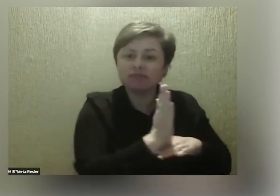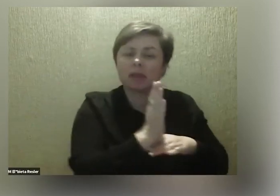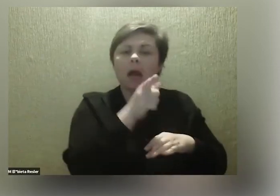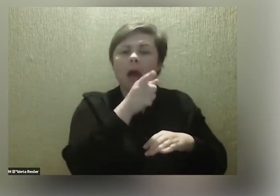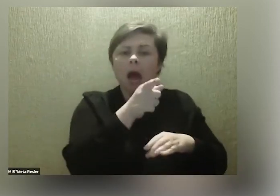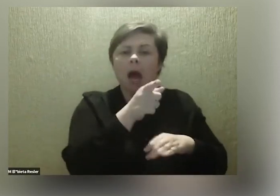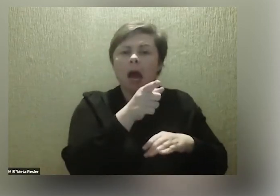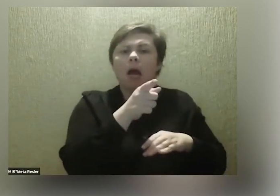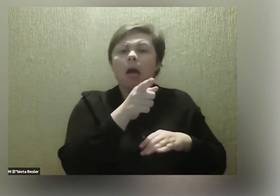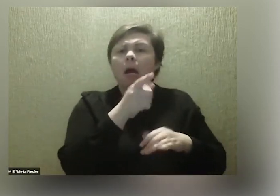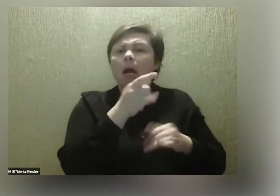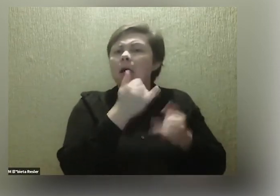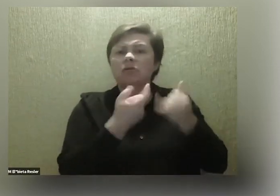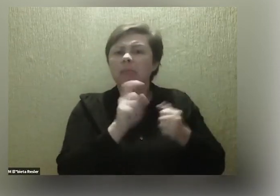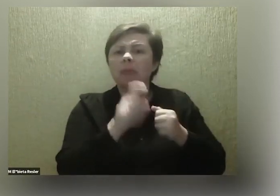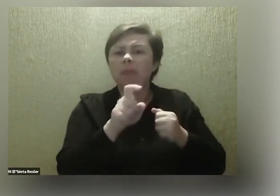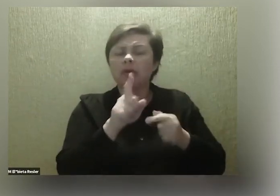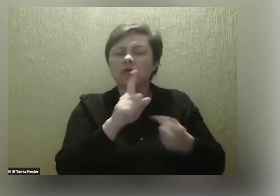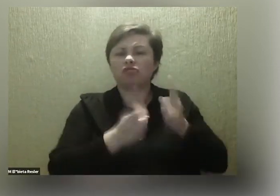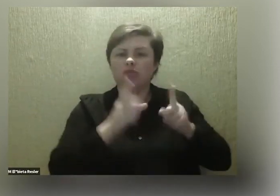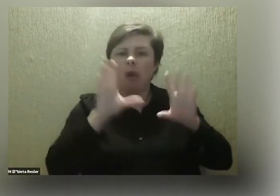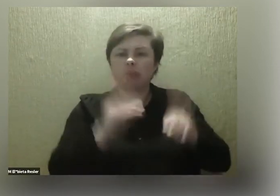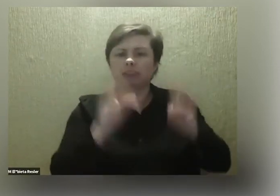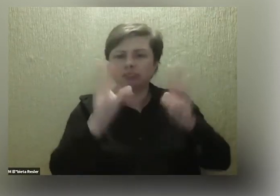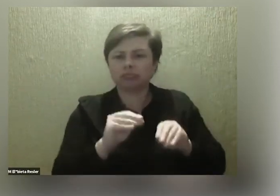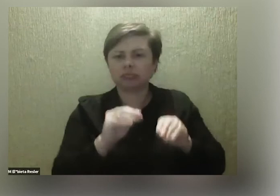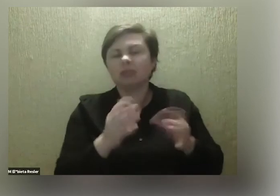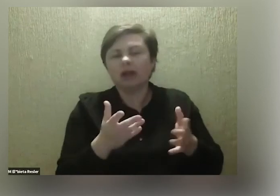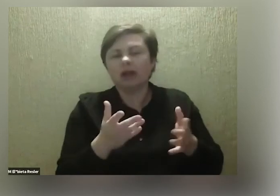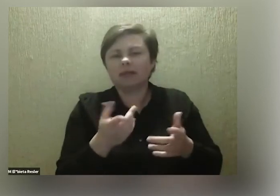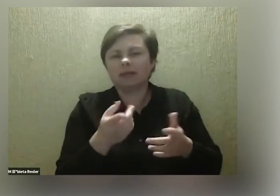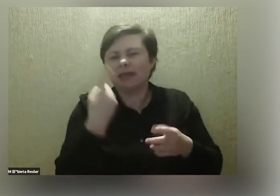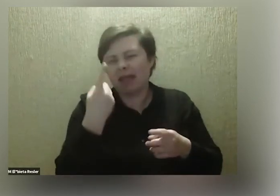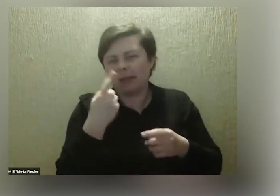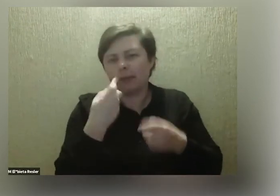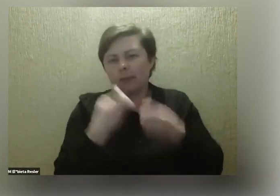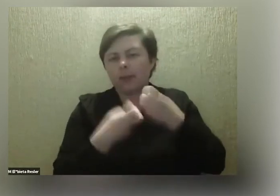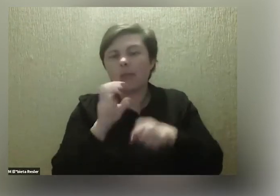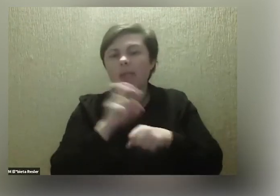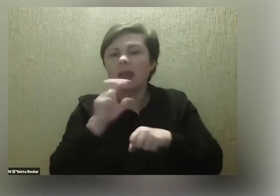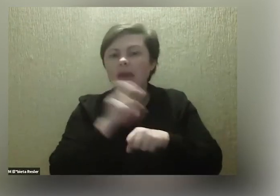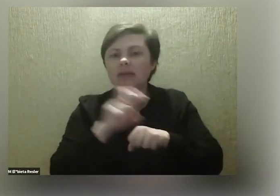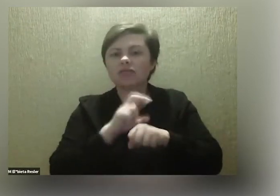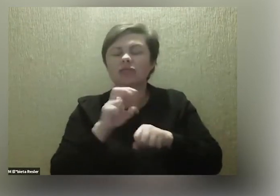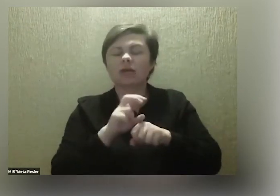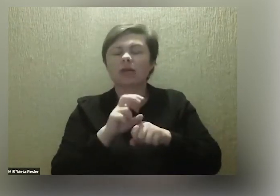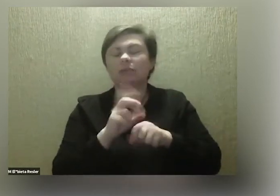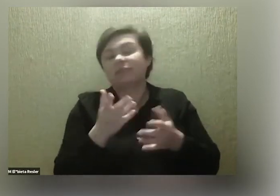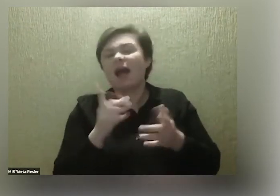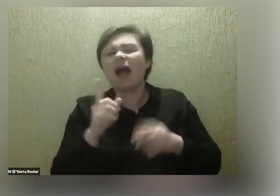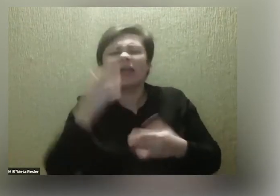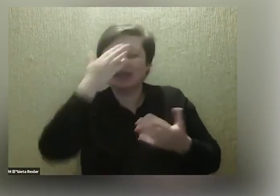się pojawia, ale jeżeli nic nie kliknę, to dość szybko znika, ale to taki drobiazg jest. Natomiast nie wiem,